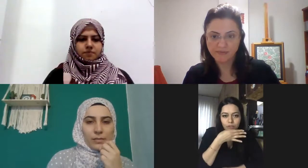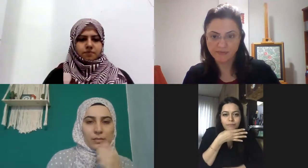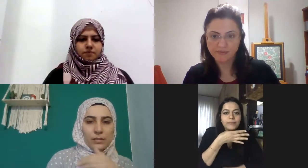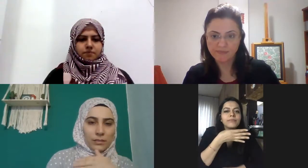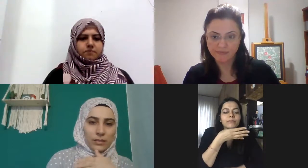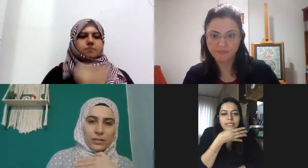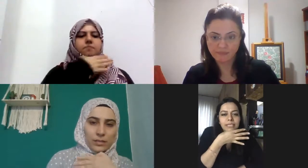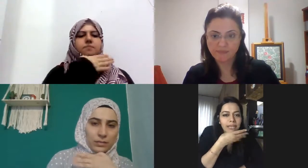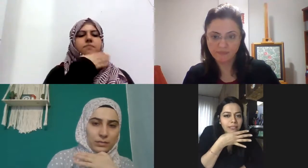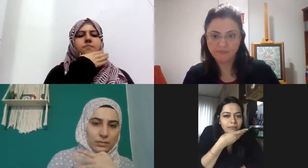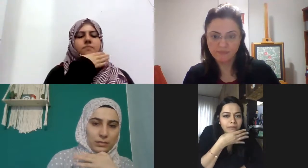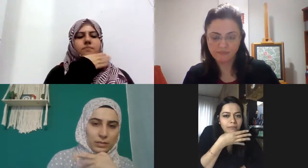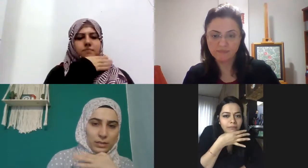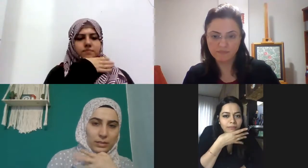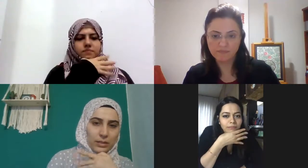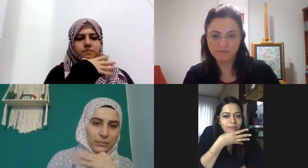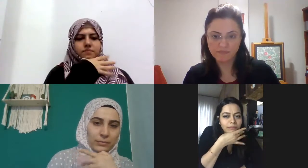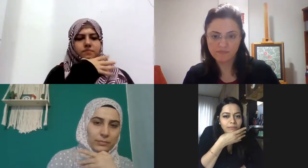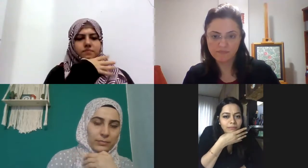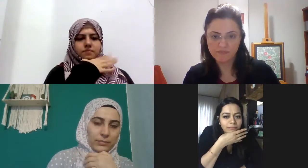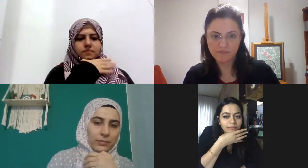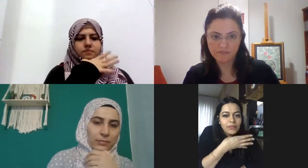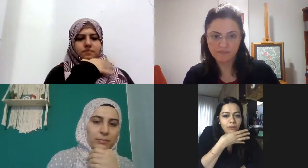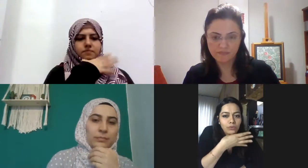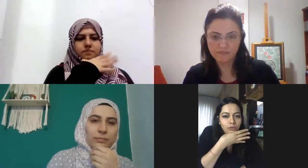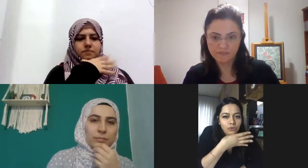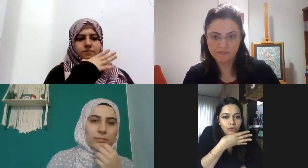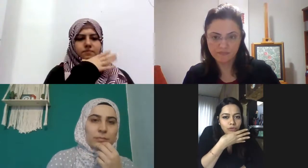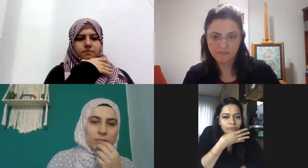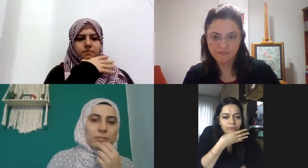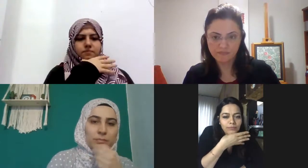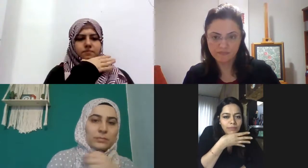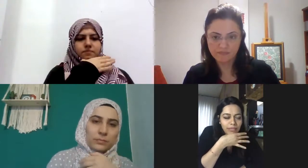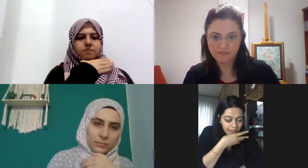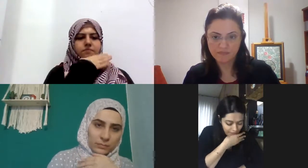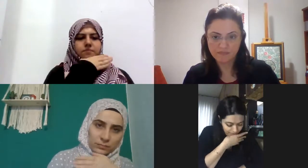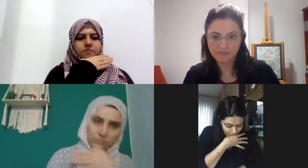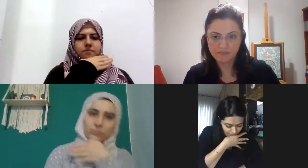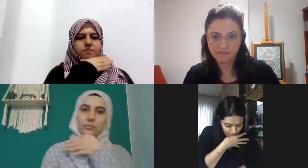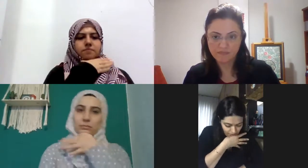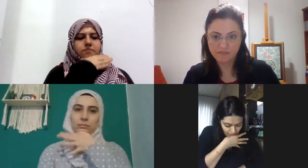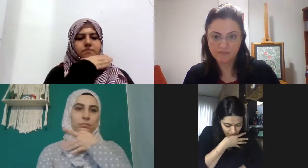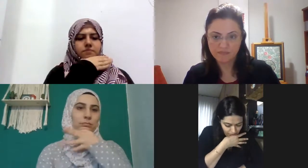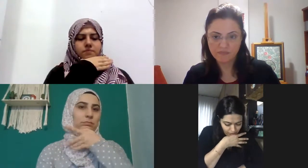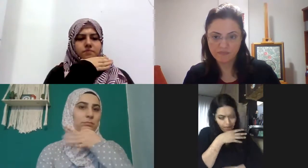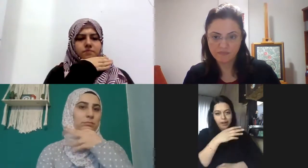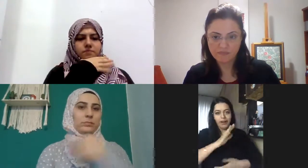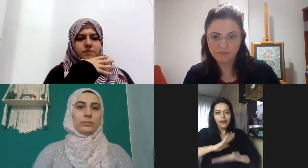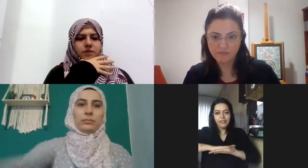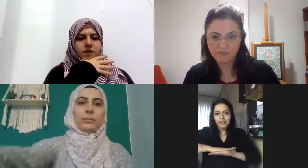sakal dede tam buraya oturtuyorum dede eee arkadaş